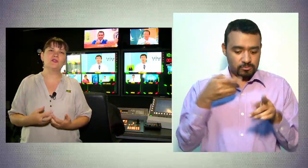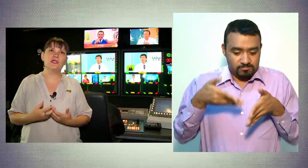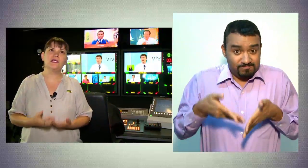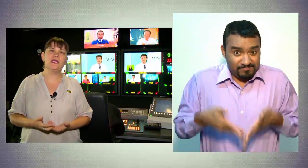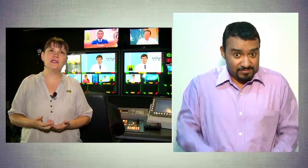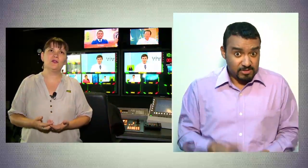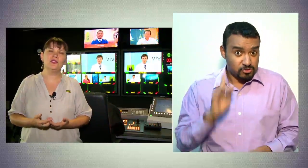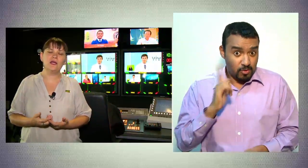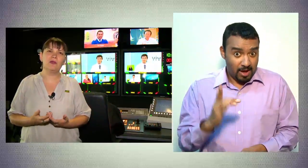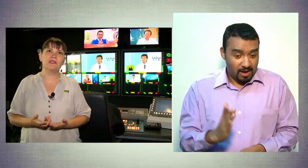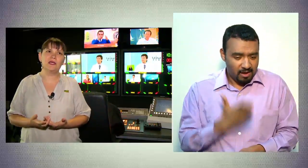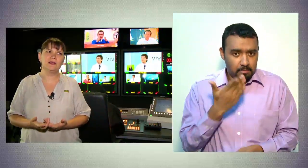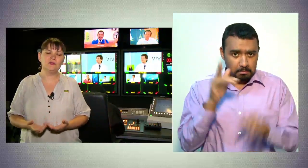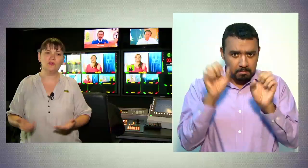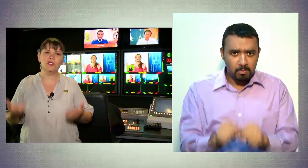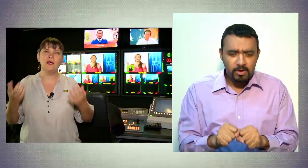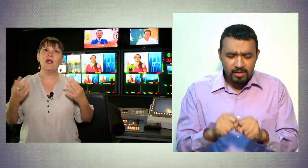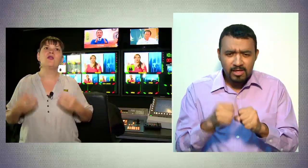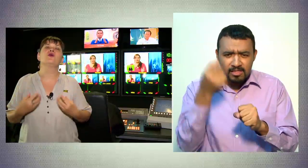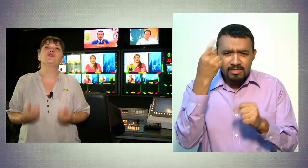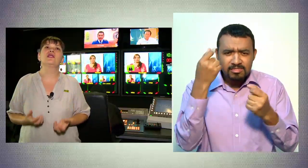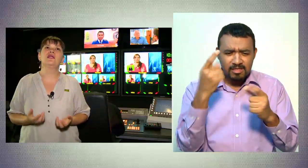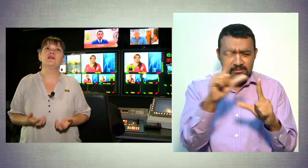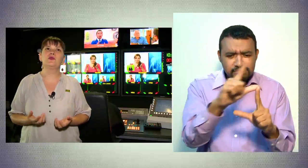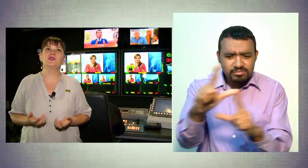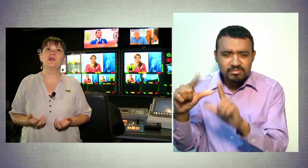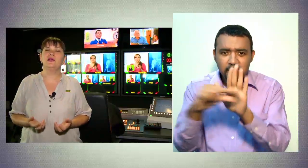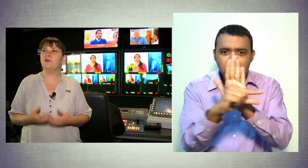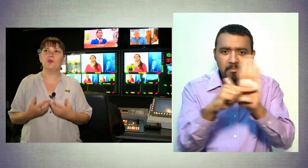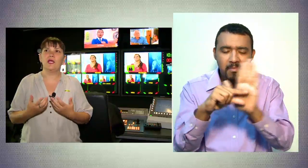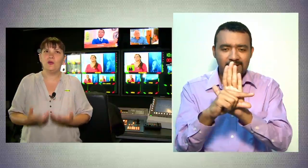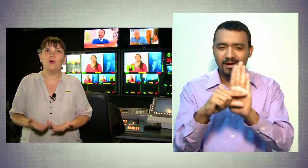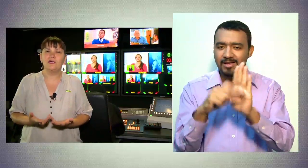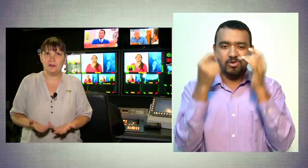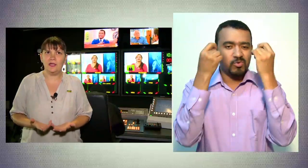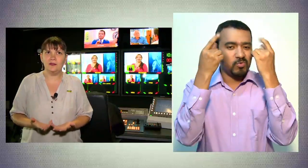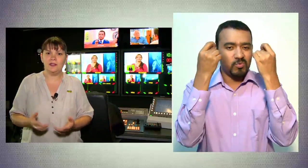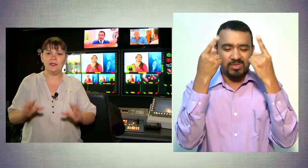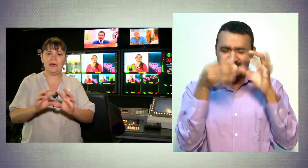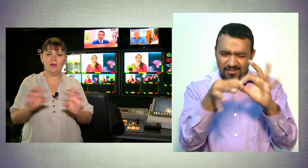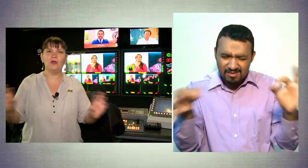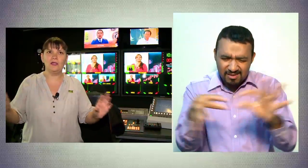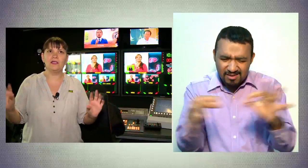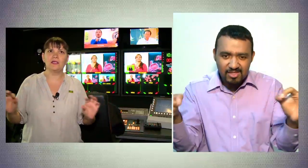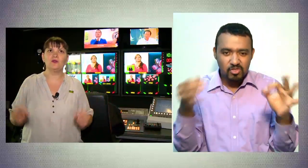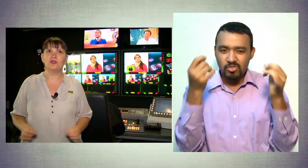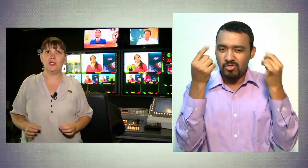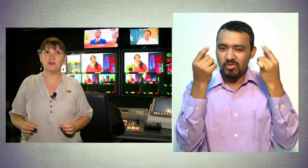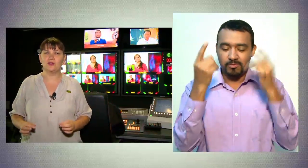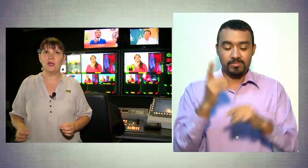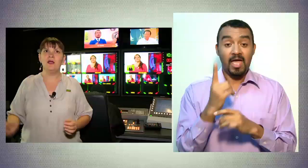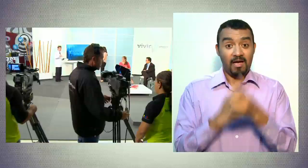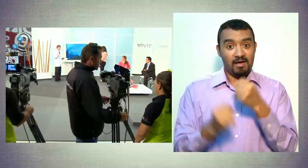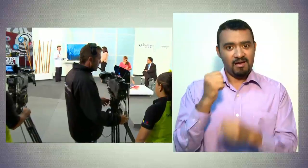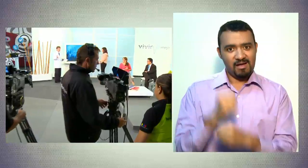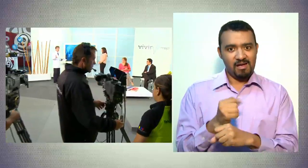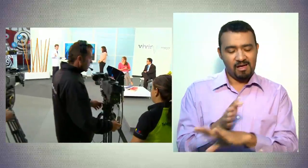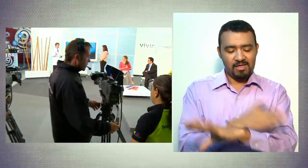personas que nacieron sin capacidad de escucha no tienen esa posibilidad porque no entienden qué es lo que dicen los textos. Desde el año pasado, cuando